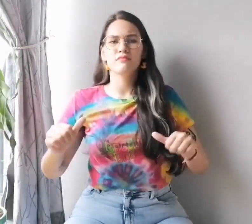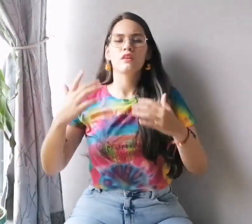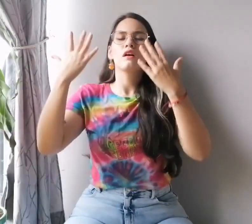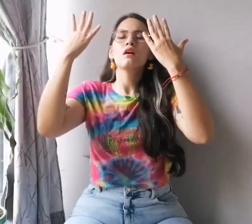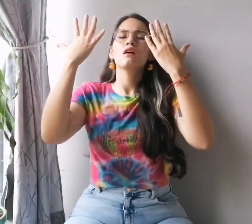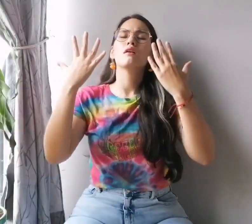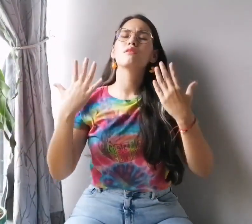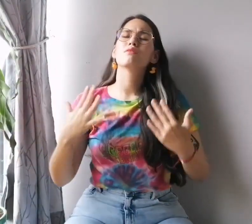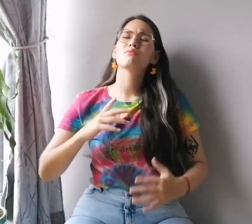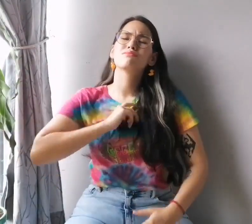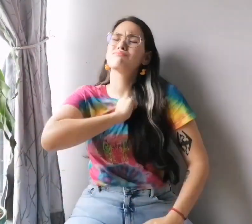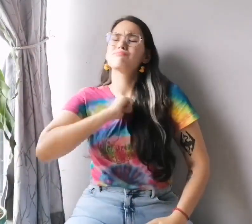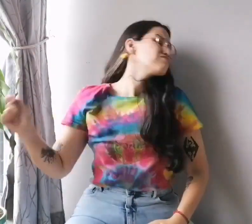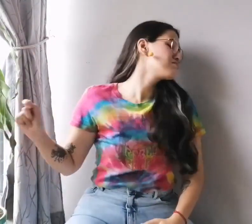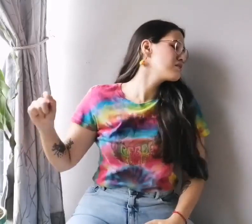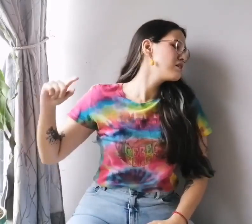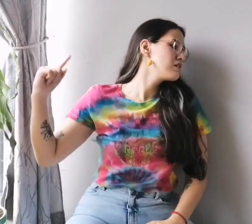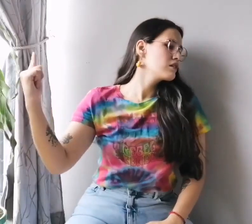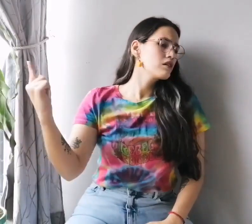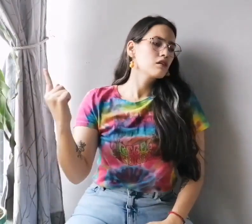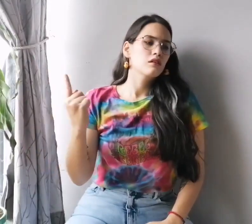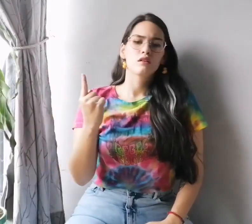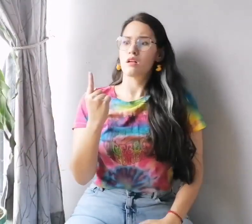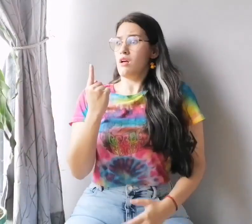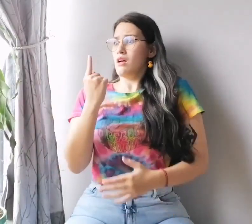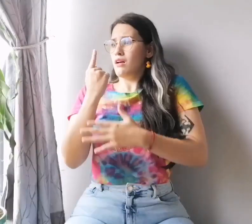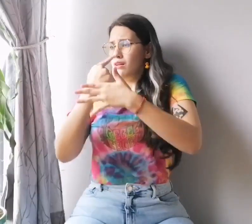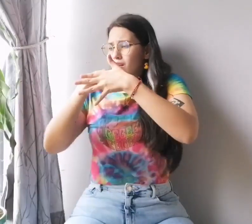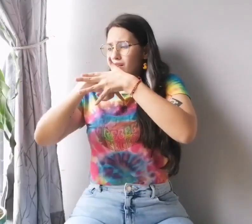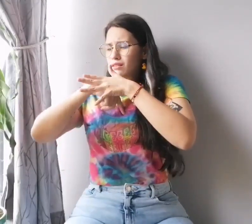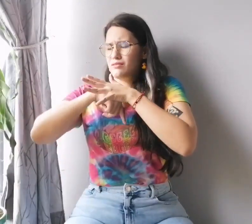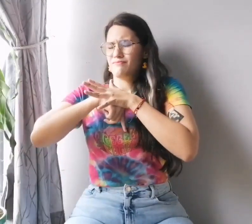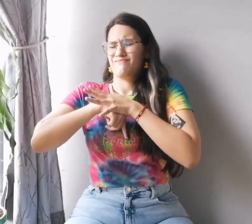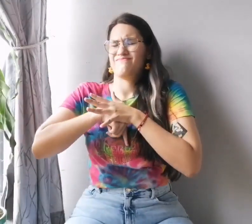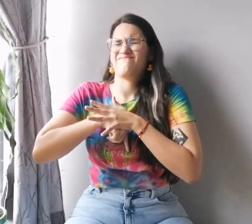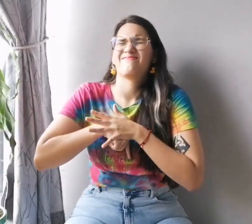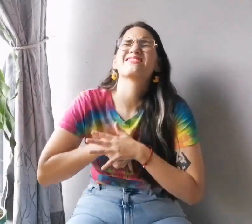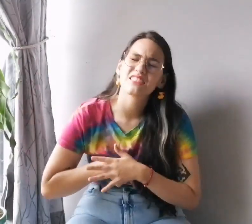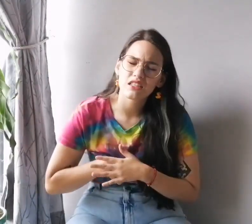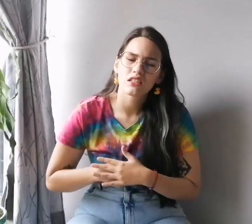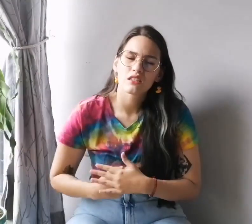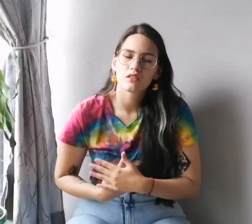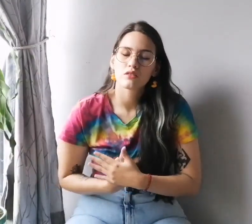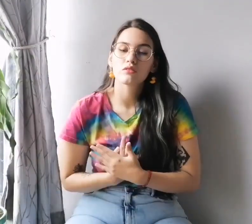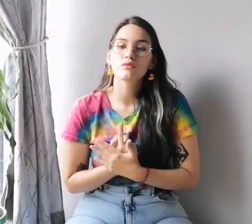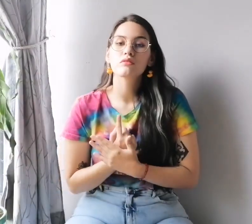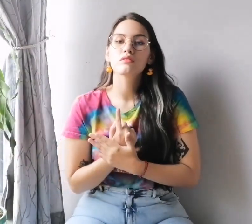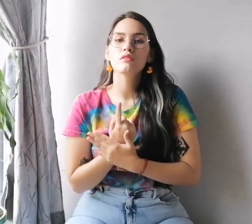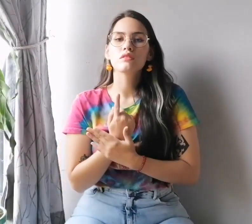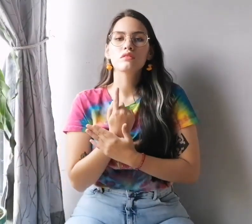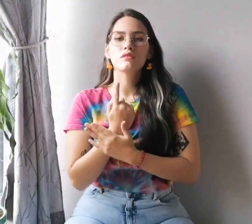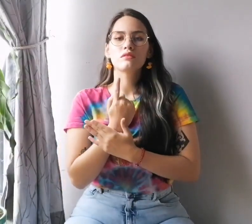mujeres nos quitan la calma Nos sembraron miedo, nos crecieron